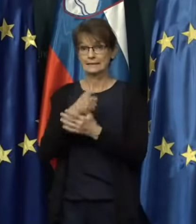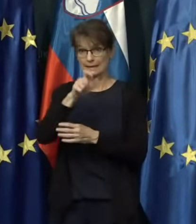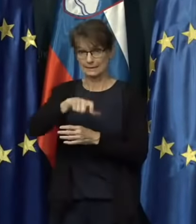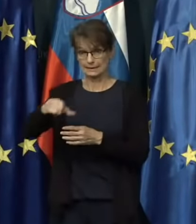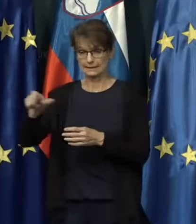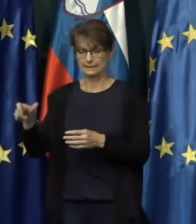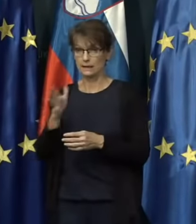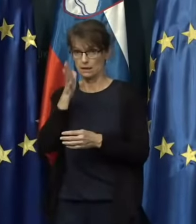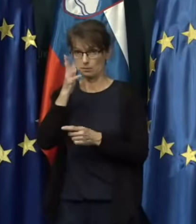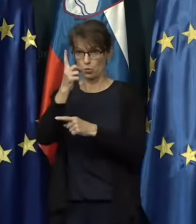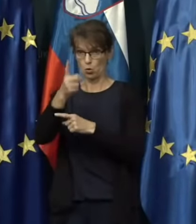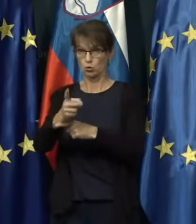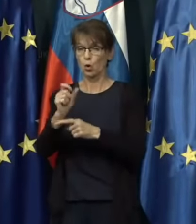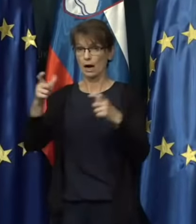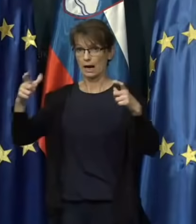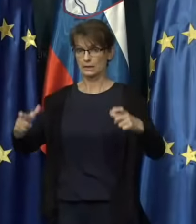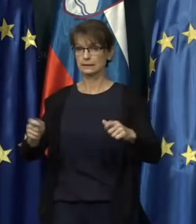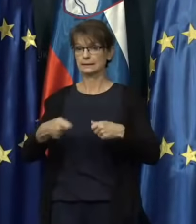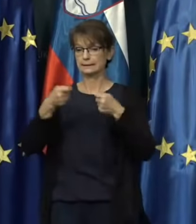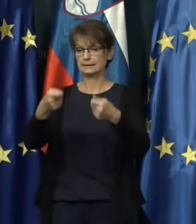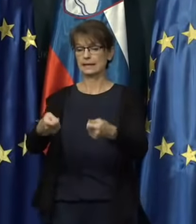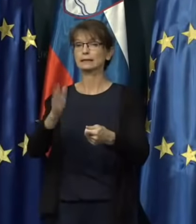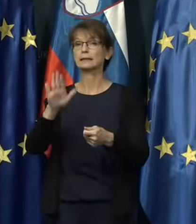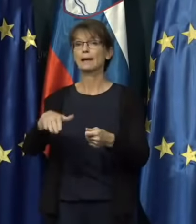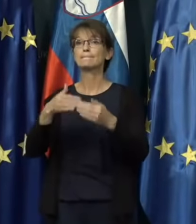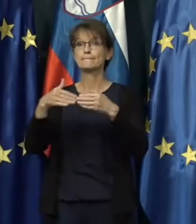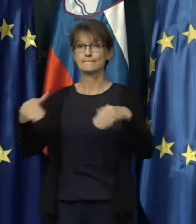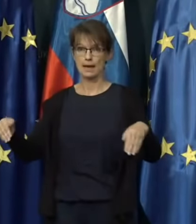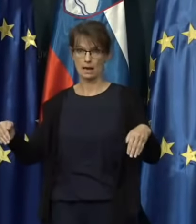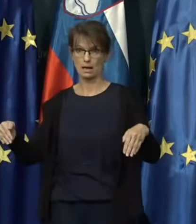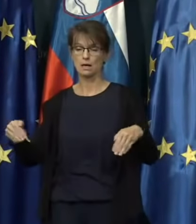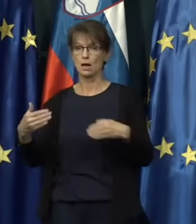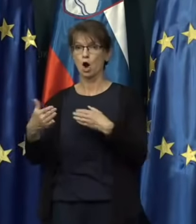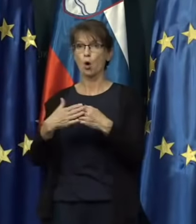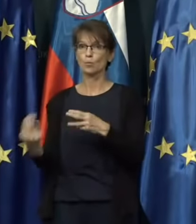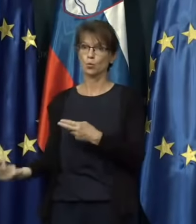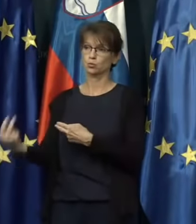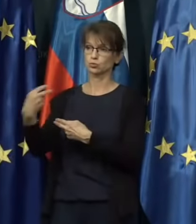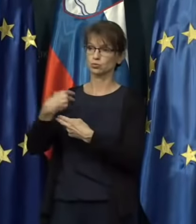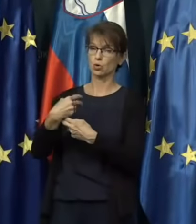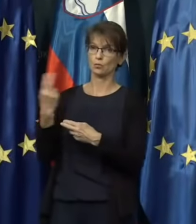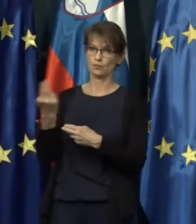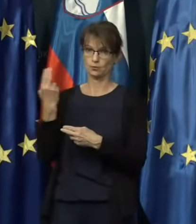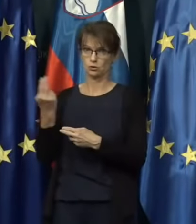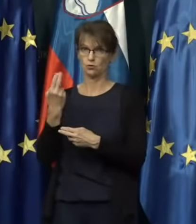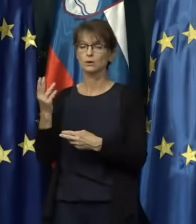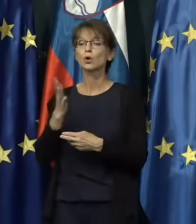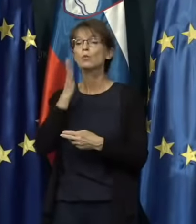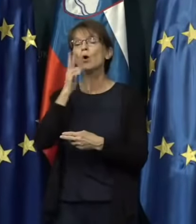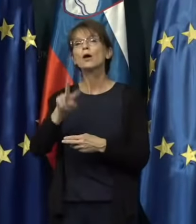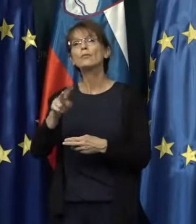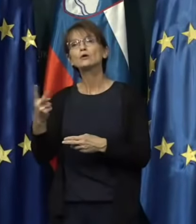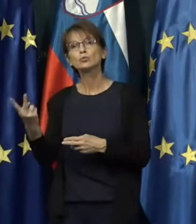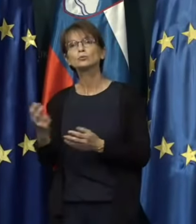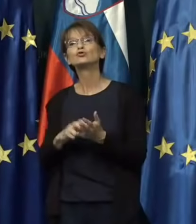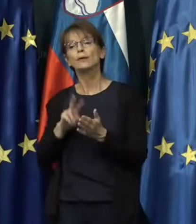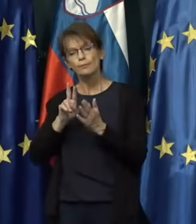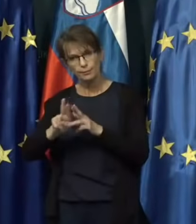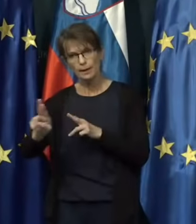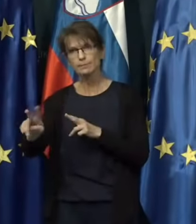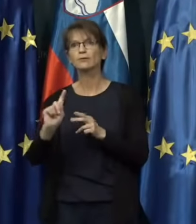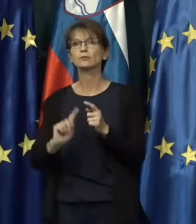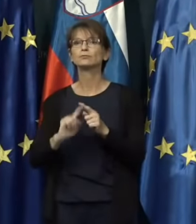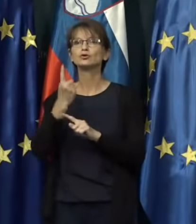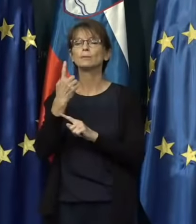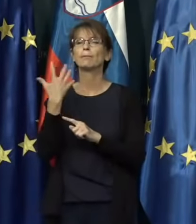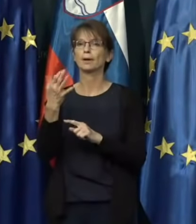ki jim bo odločba o karanteni izdana na meji obstopu v Republiko Slovenijo, bo nadomestilo še naprej v